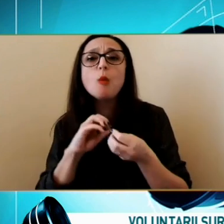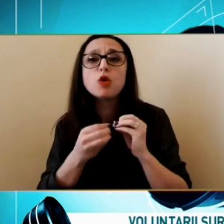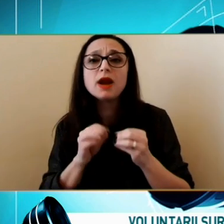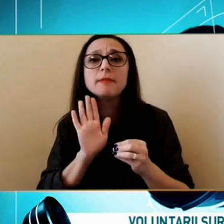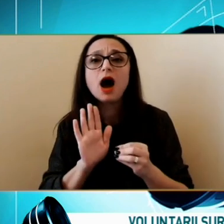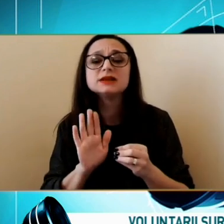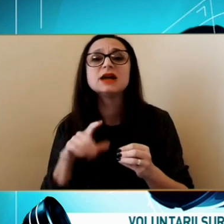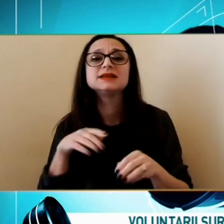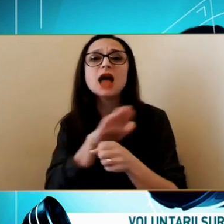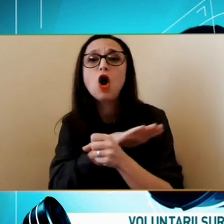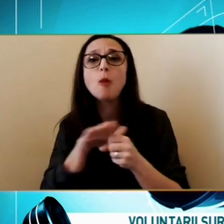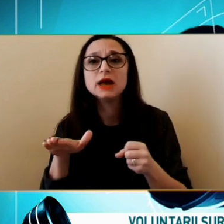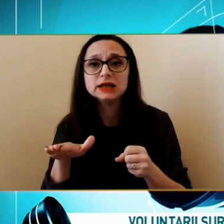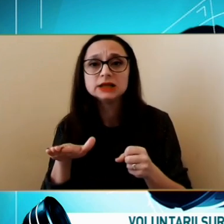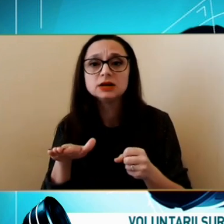acoperită